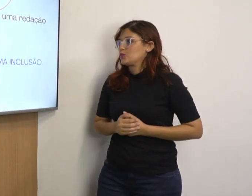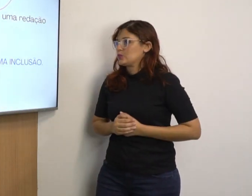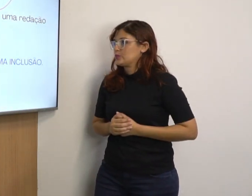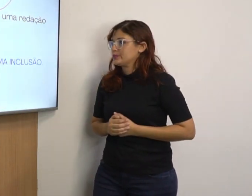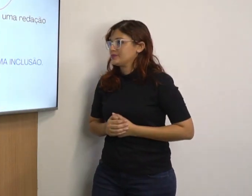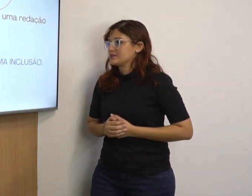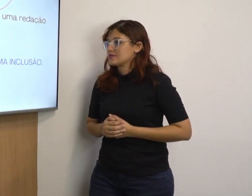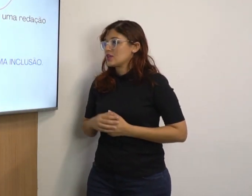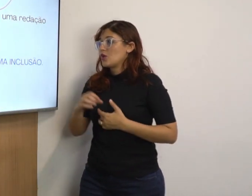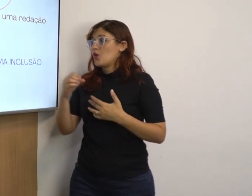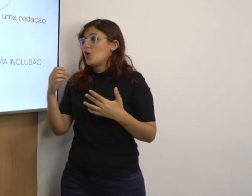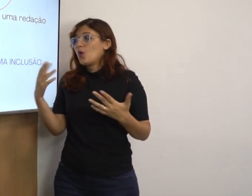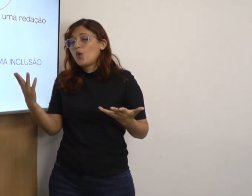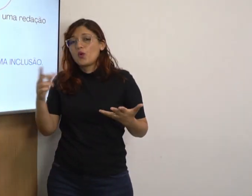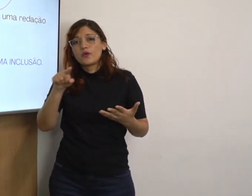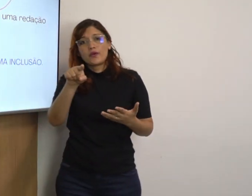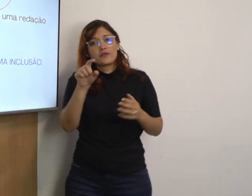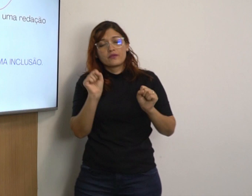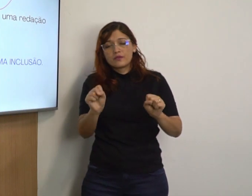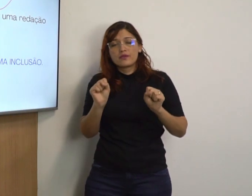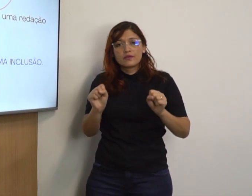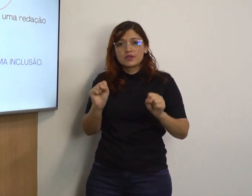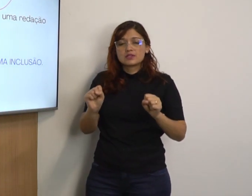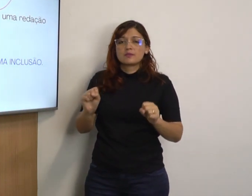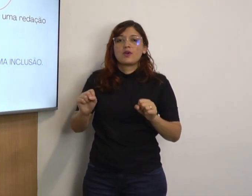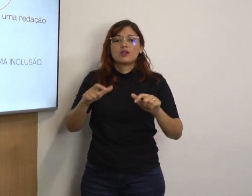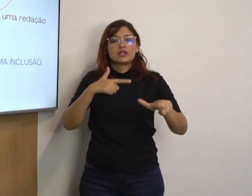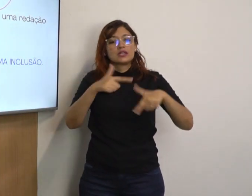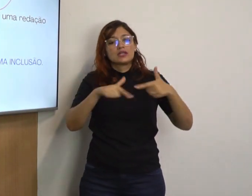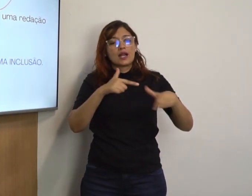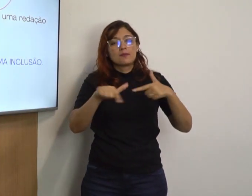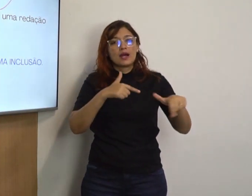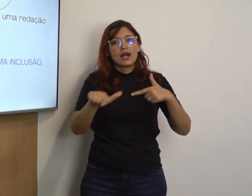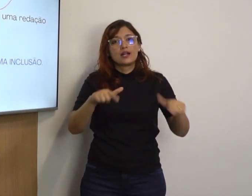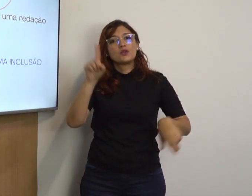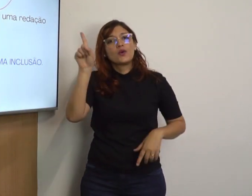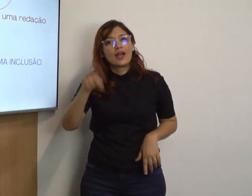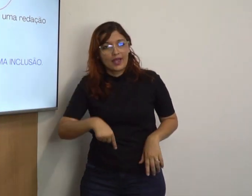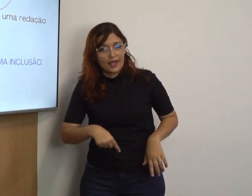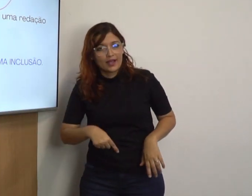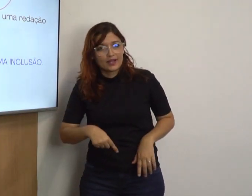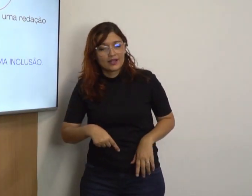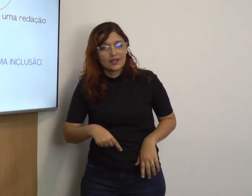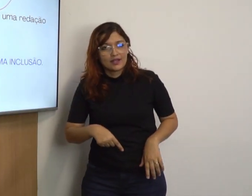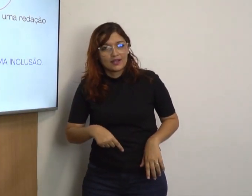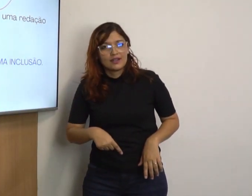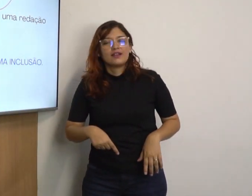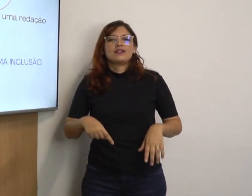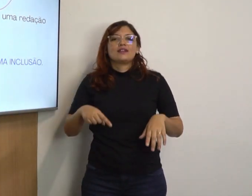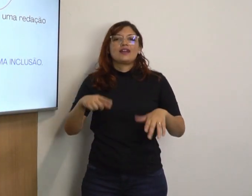Fio. O entendimento fica mais claro. Ou você pode só fazer. Trabalho é